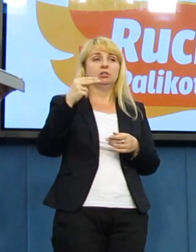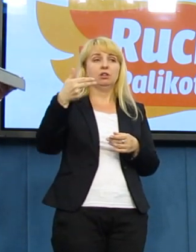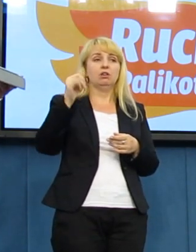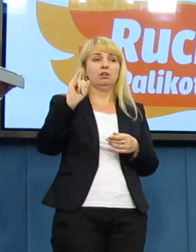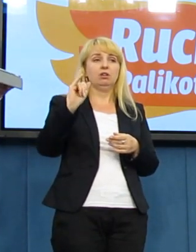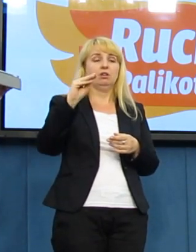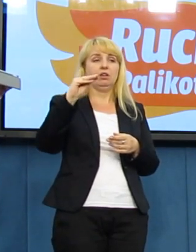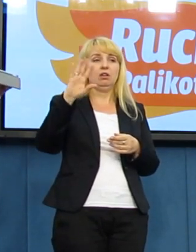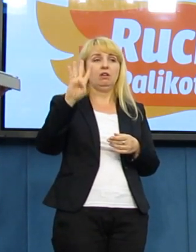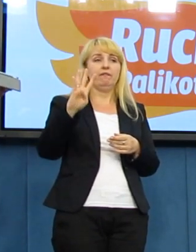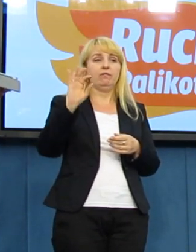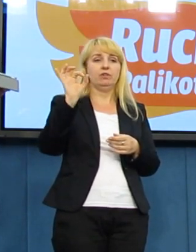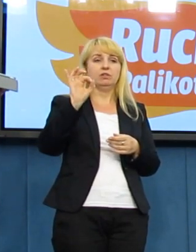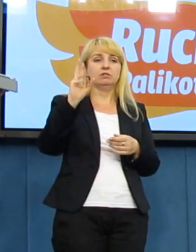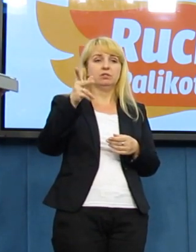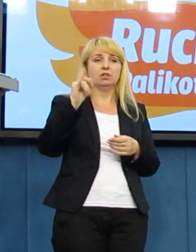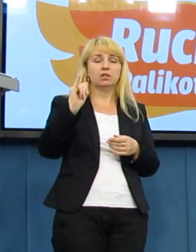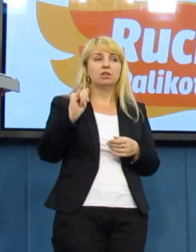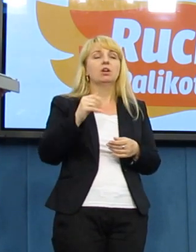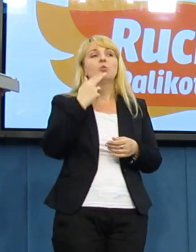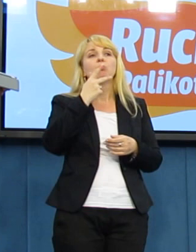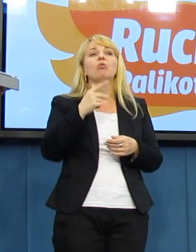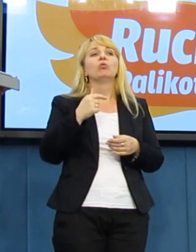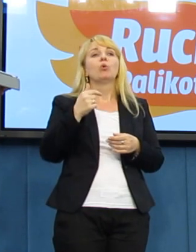że ostatnie 10 lat